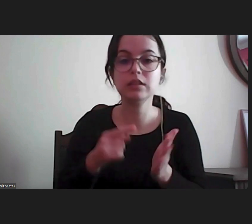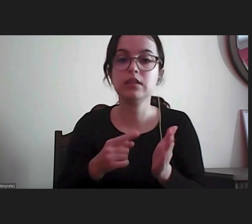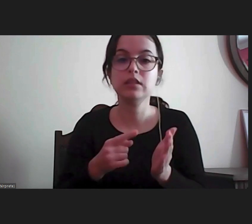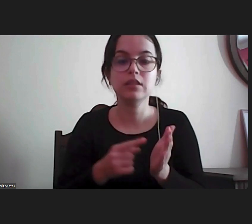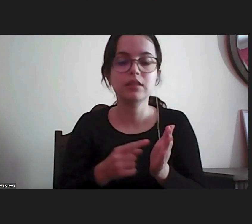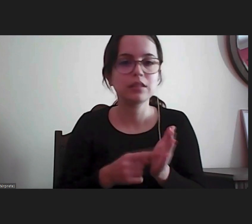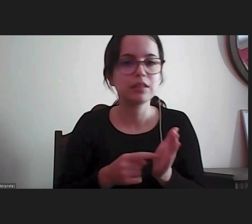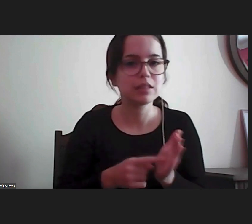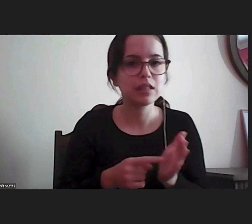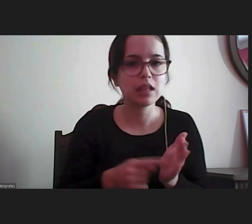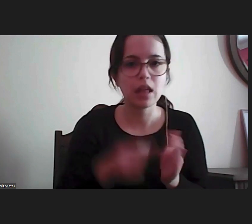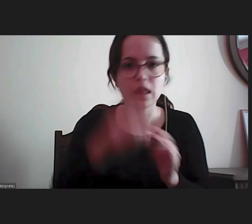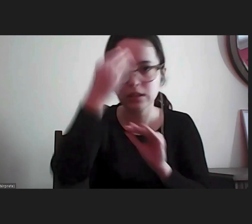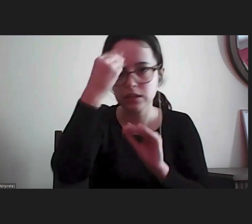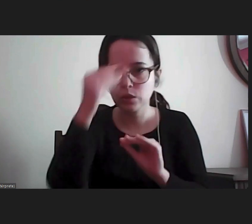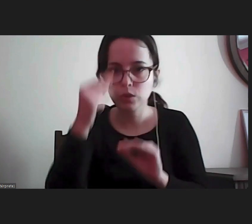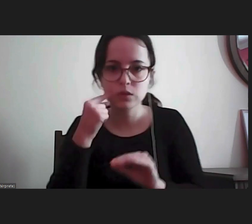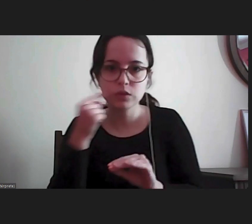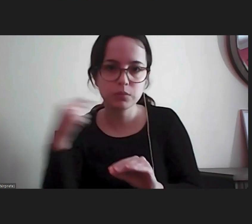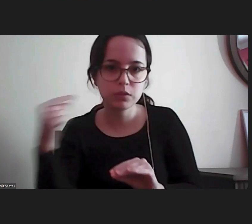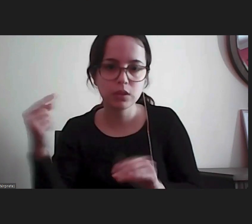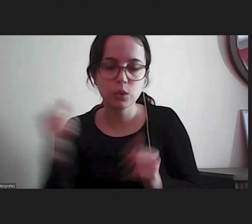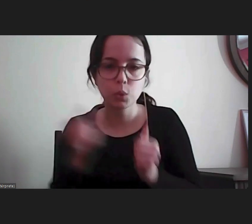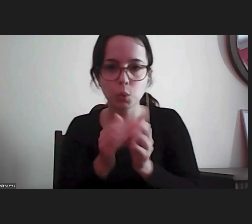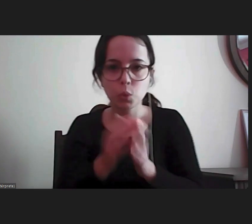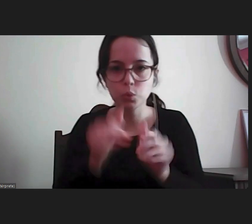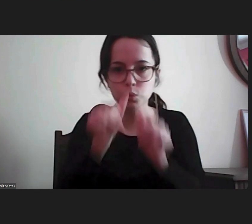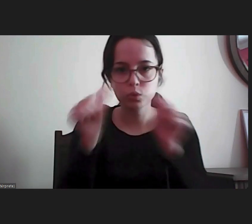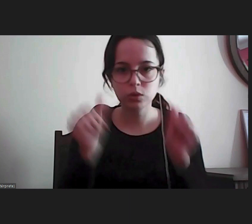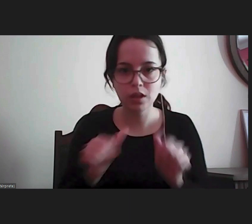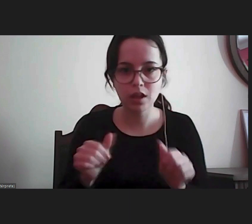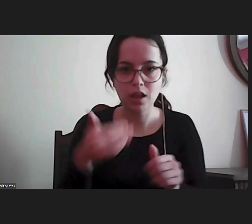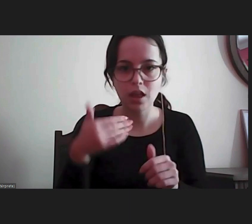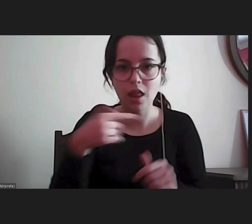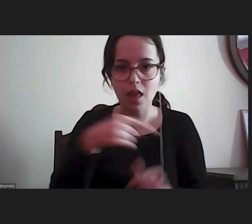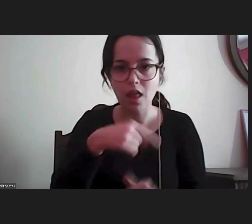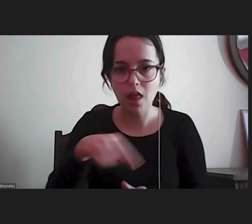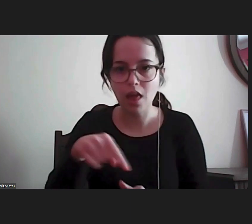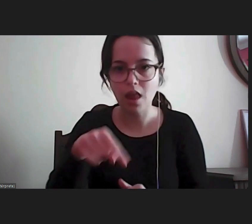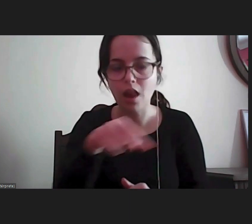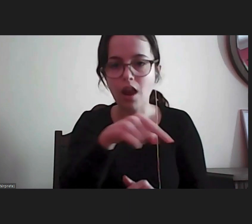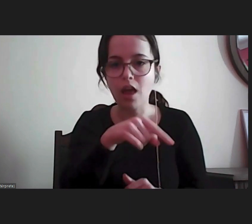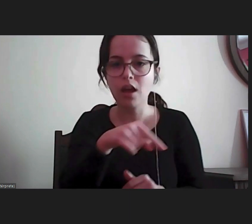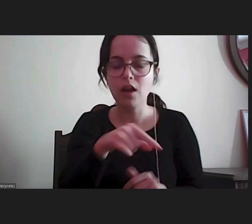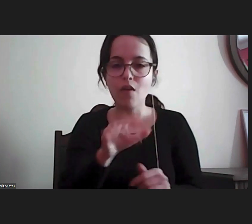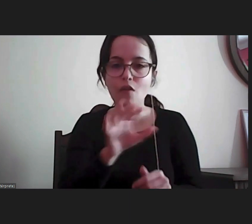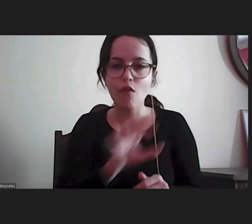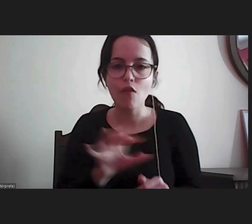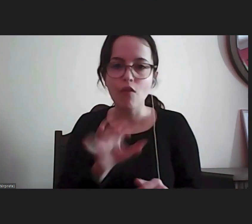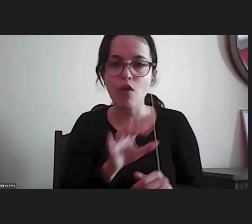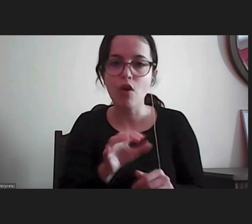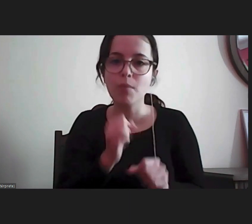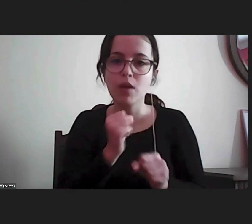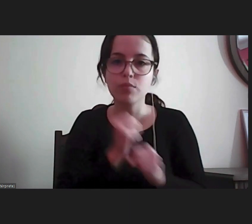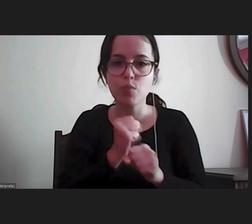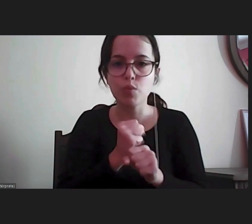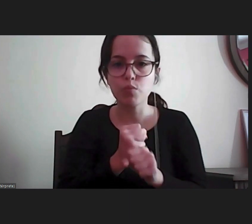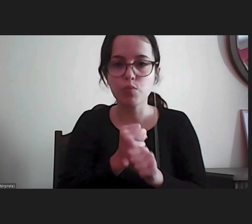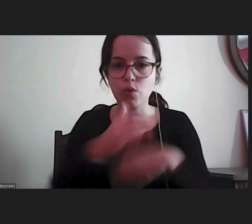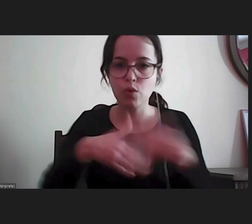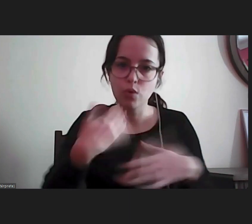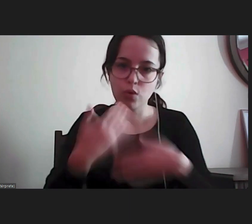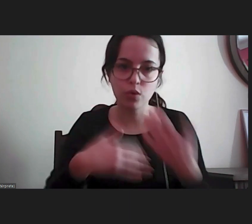especiais todo o sistema no fundo que existe que está previsto e a forma como ele é efetivado para as crianças com